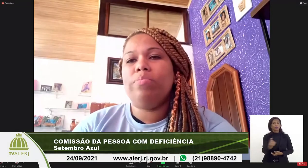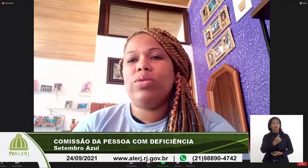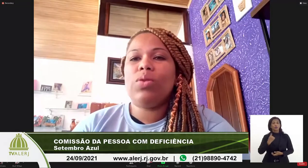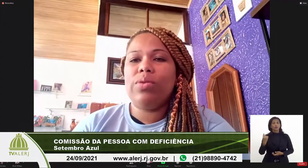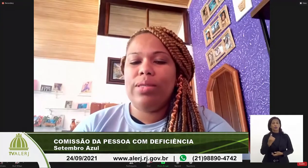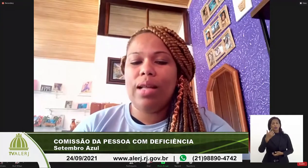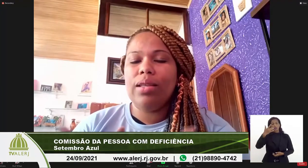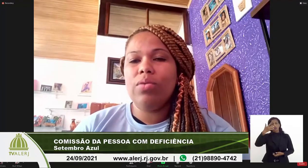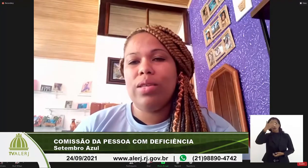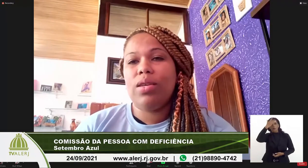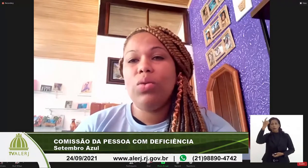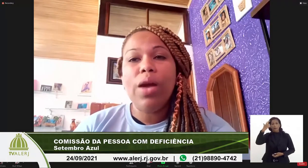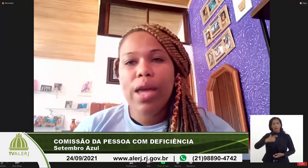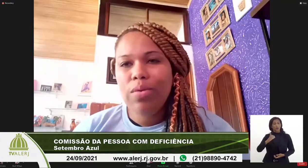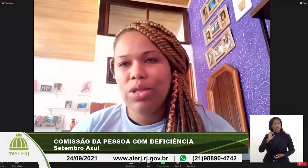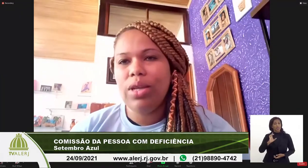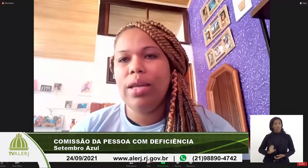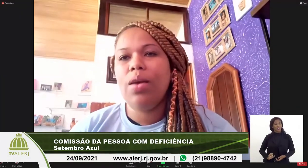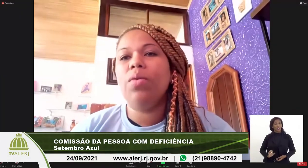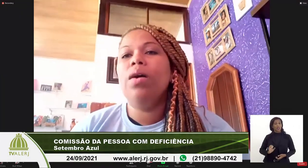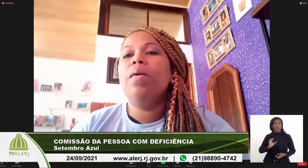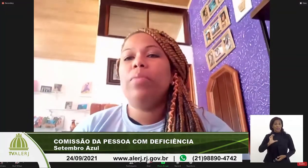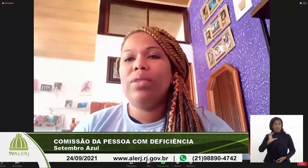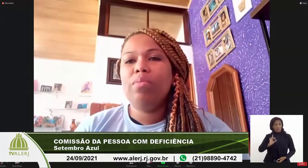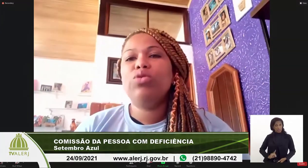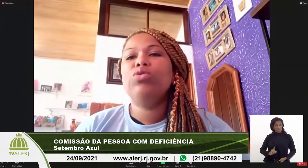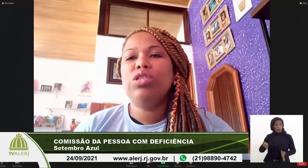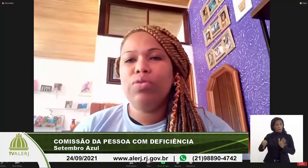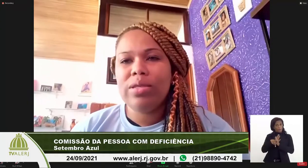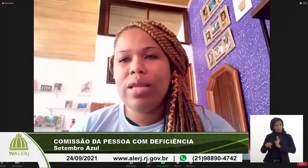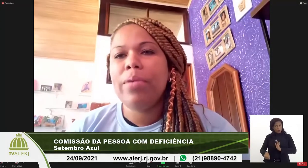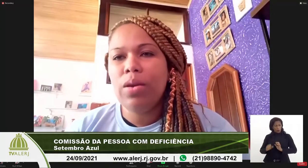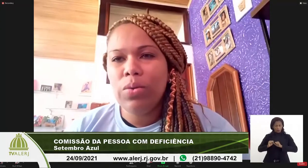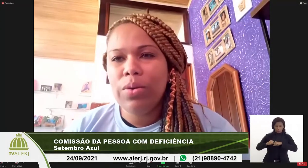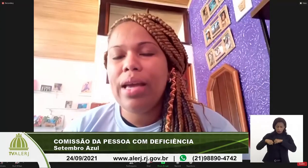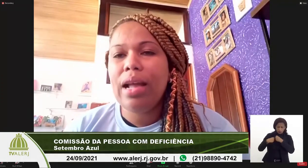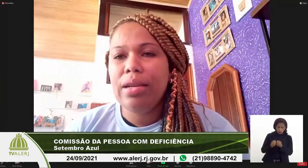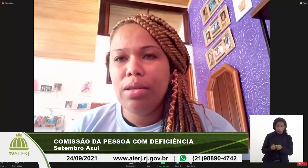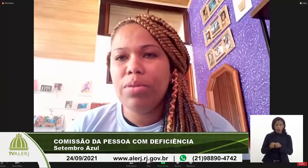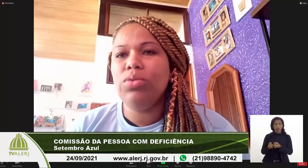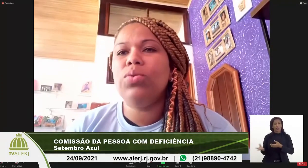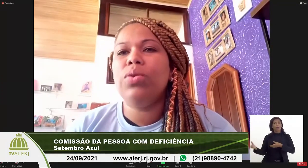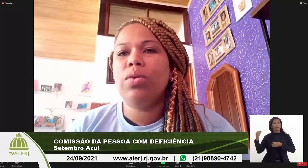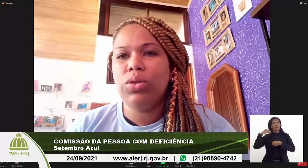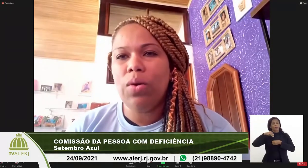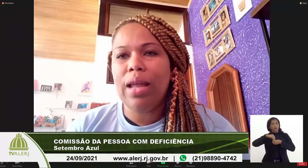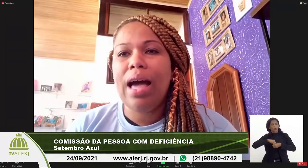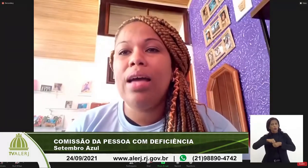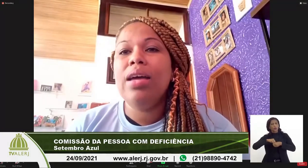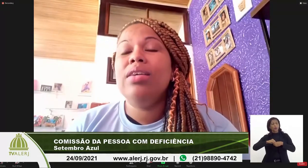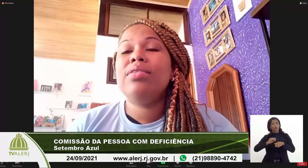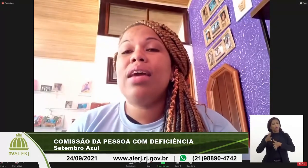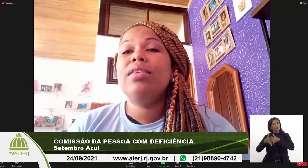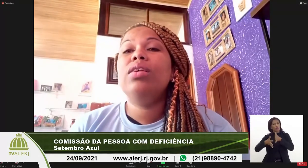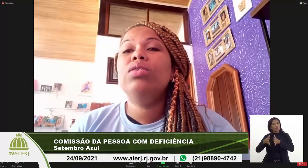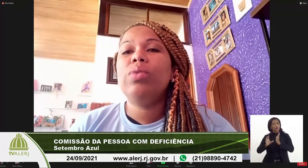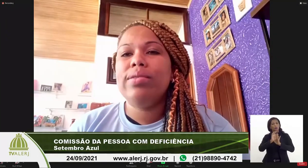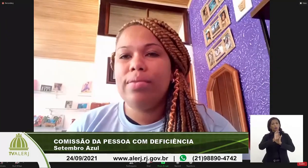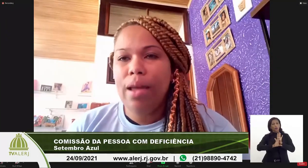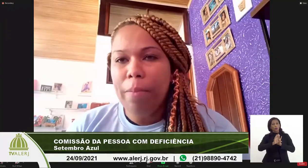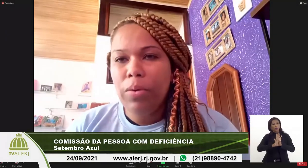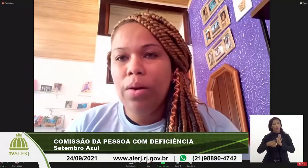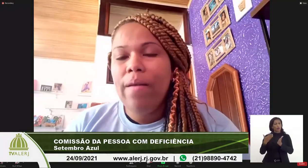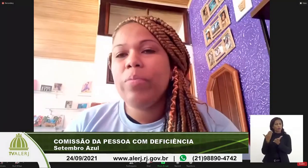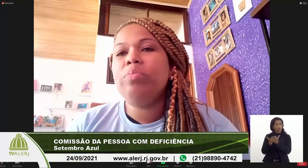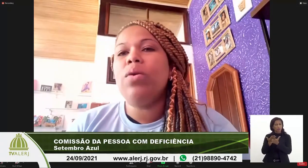como pessoas, cidadãos aqui do Rio de Janeiro, podemos nos esforçar para incluir a Libras no currículo escolar, sair dando